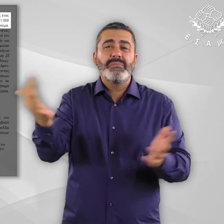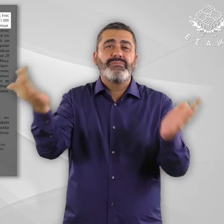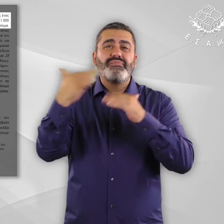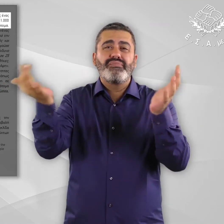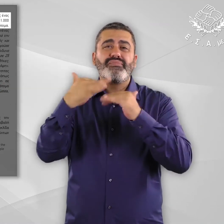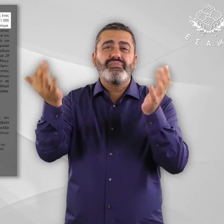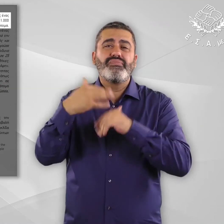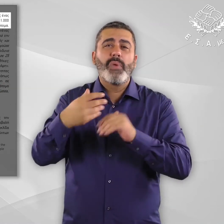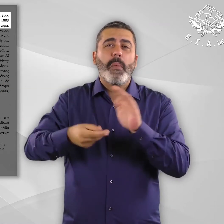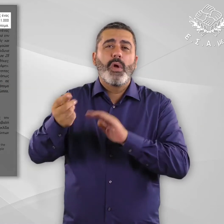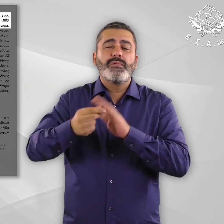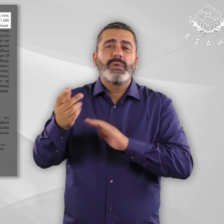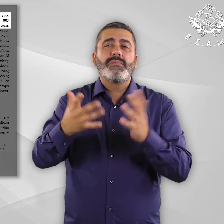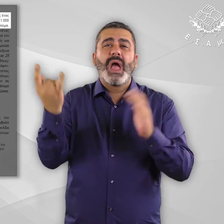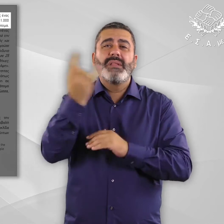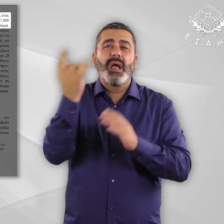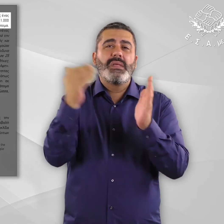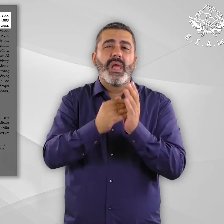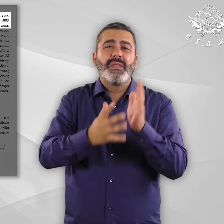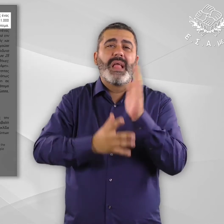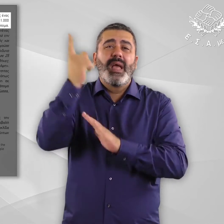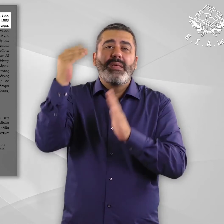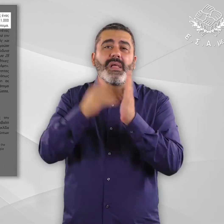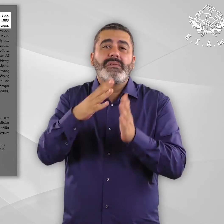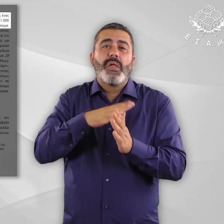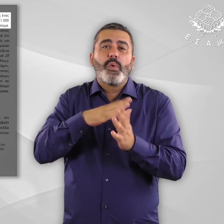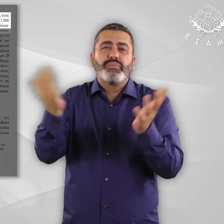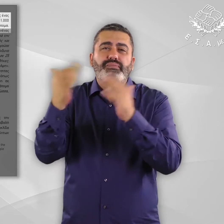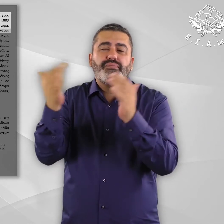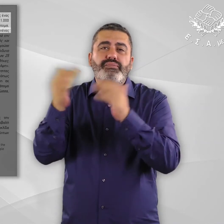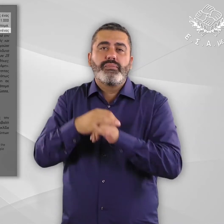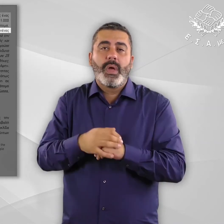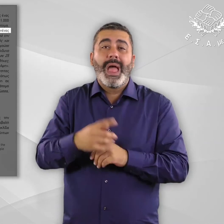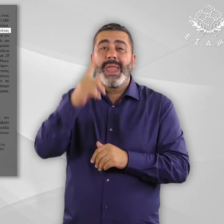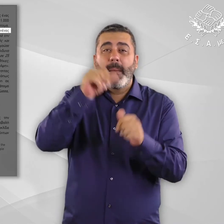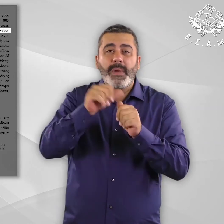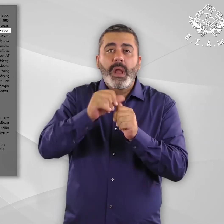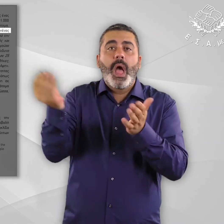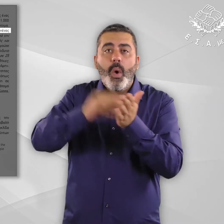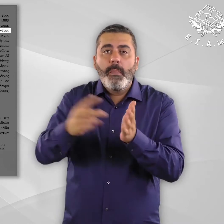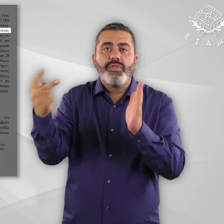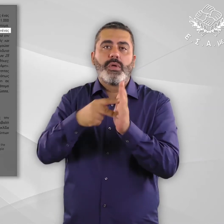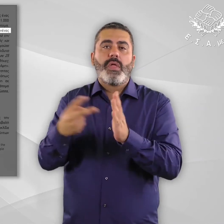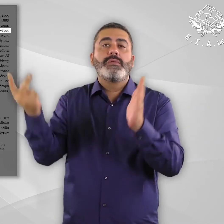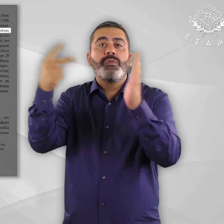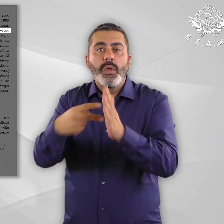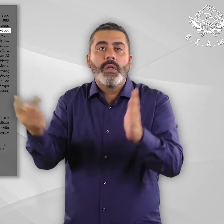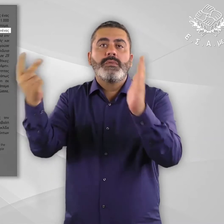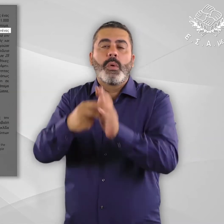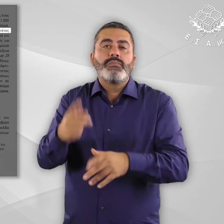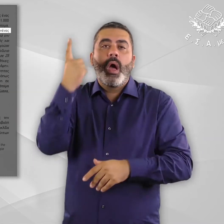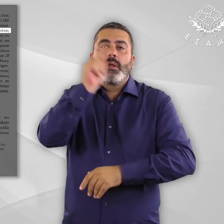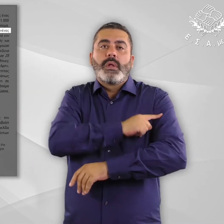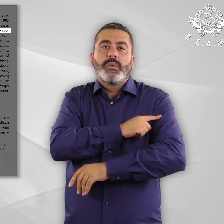.000 άτομα και ενώ κάθε μήνα εισέρχονταν περίπου 2.000 άτομα. Αναφέρεται δε ότι για διάστημα ενός